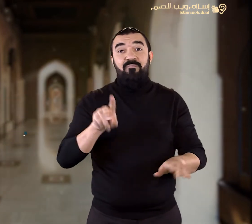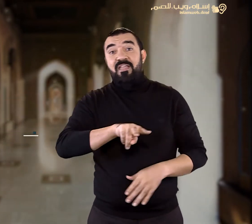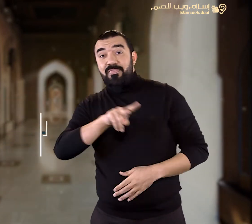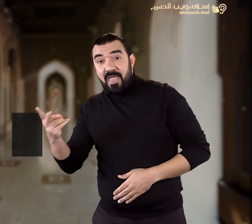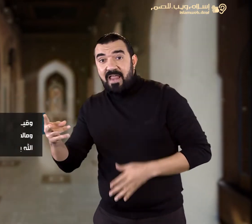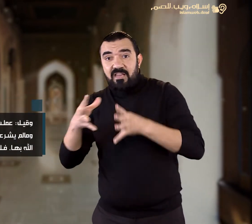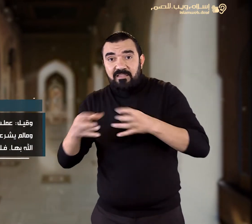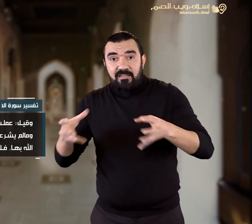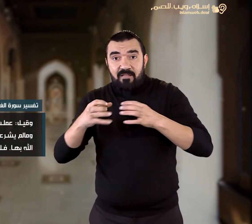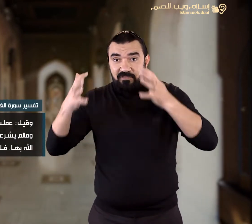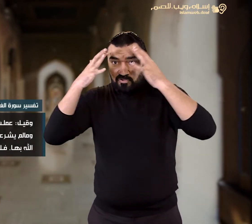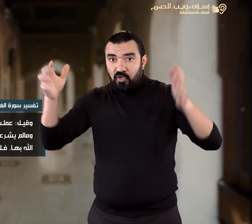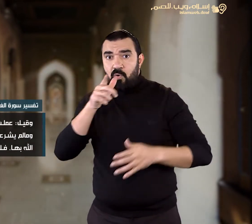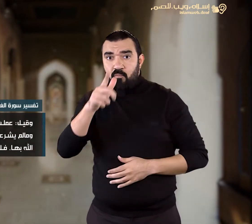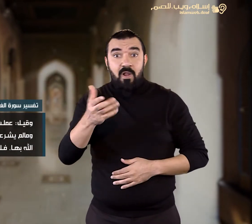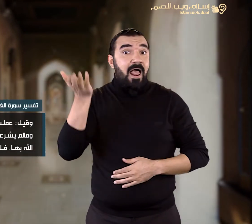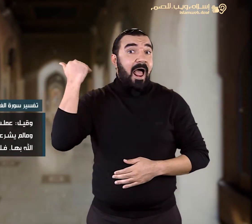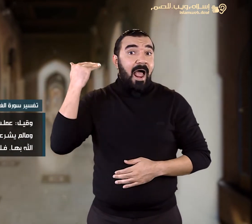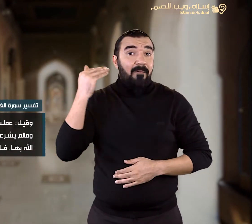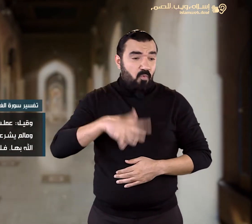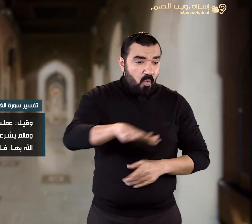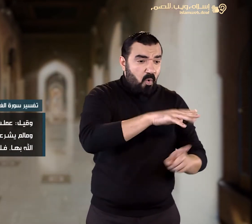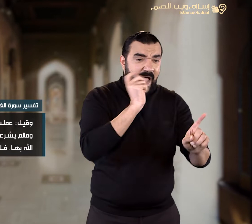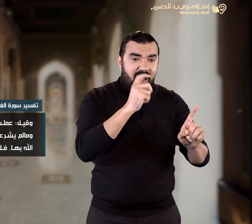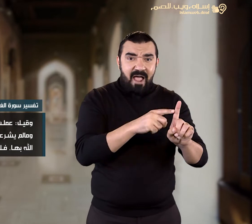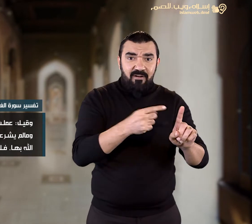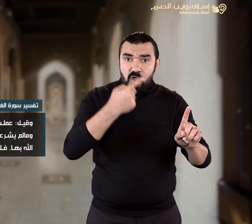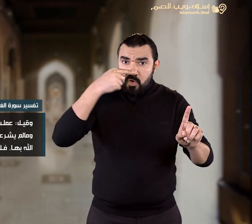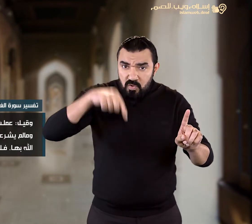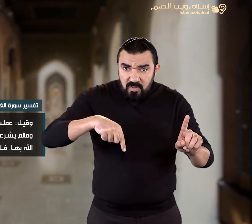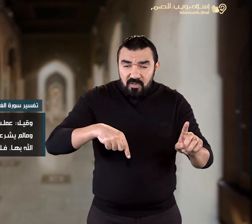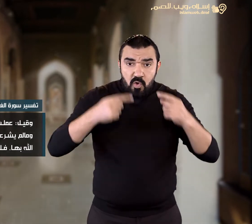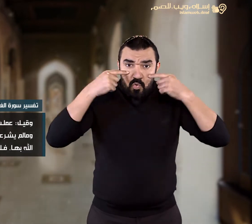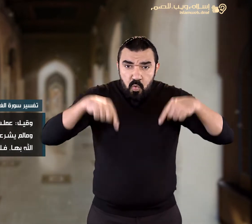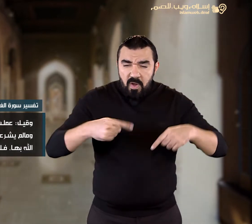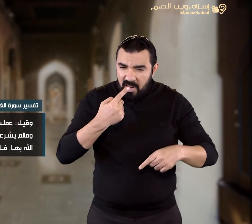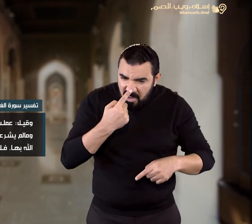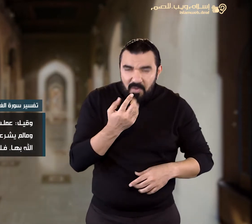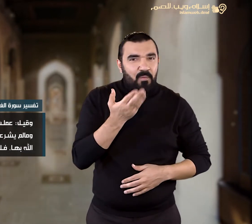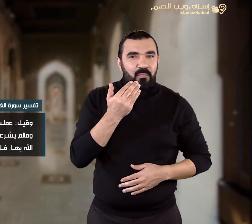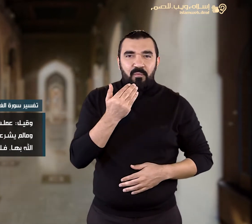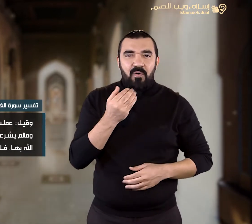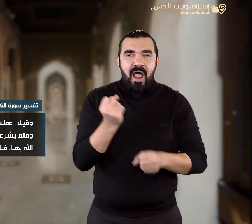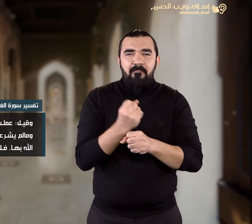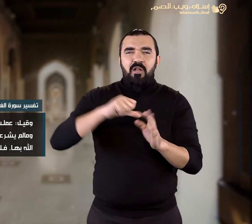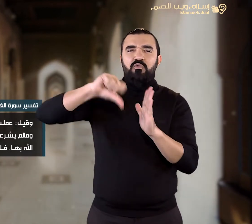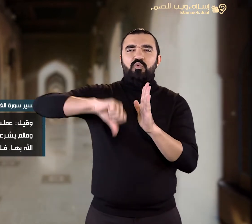وقيل عملت في الدنيا أعمال السوء وعملت بما لا يرضي الله وما لم